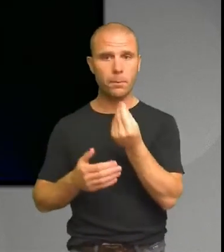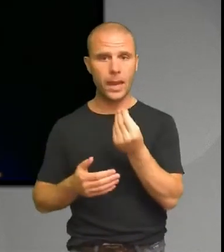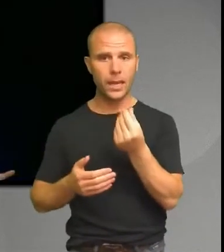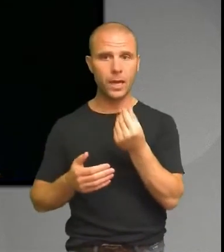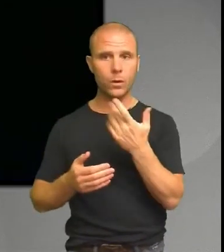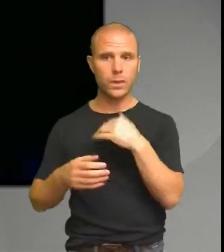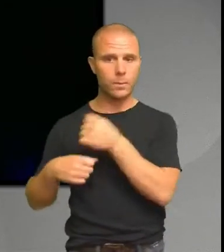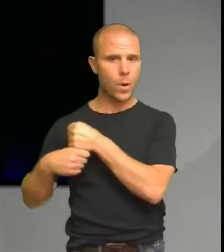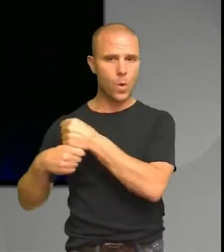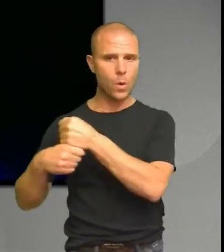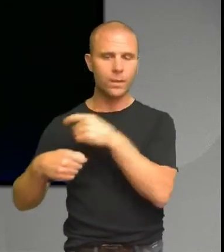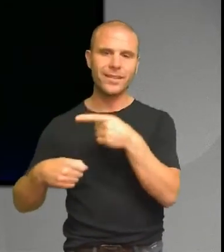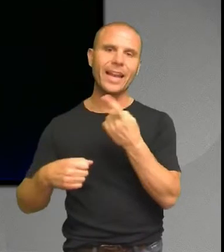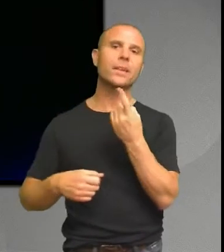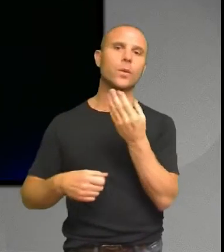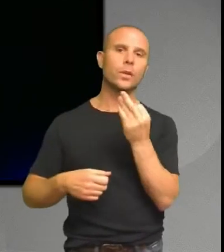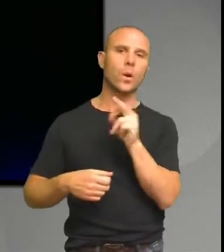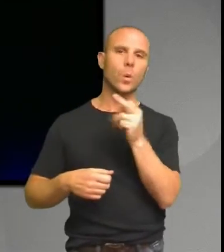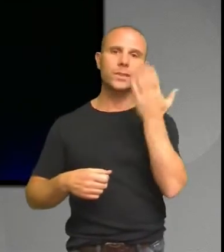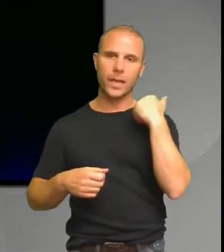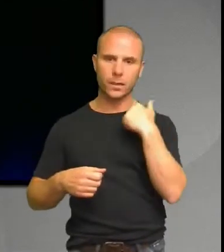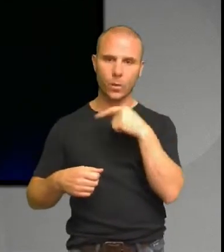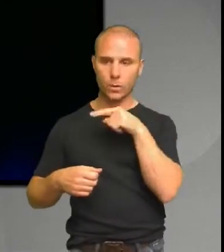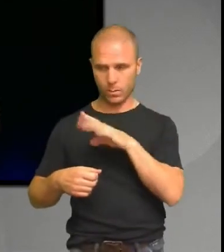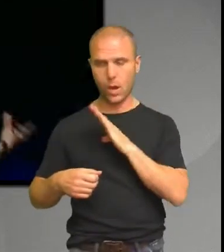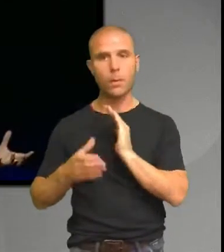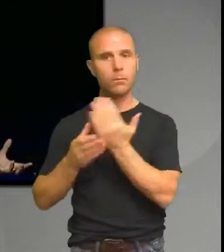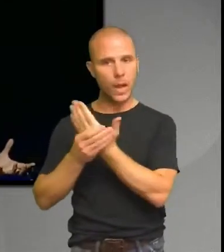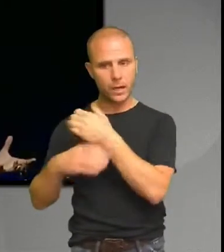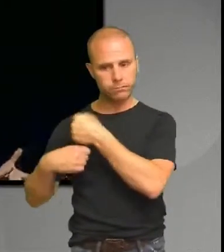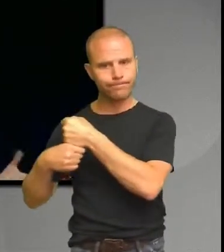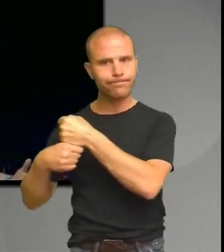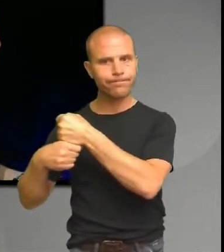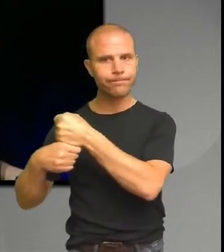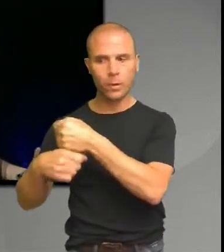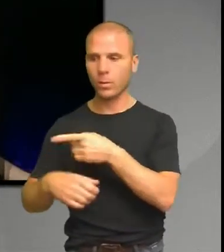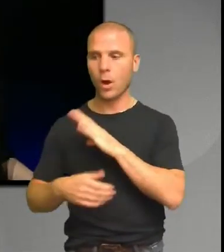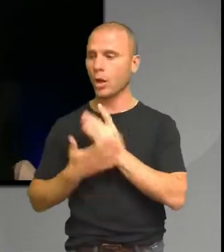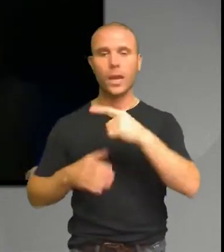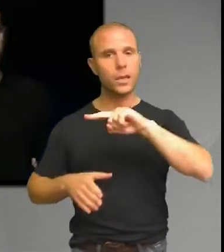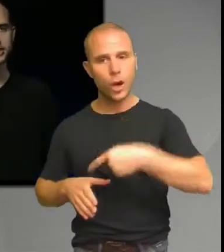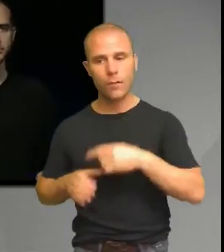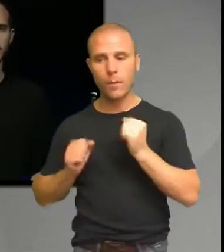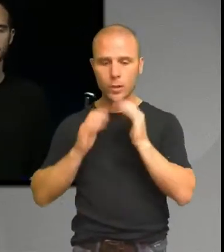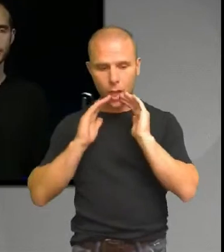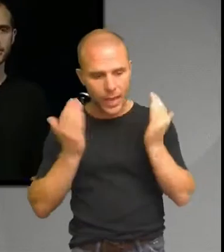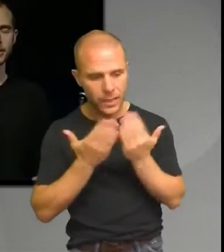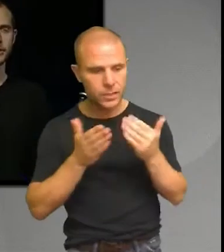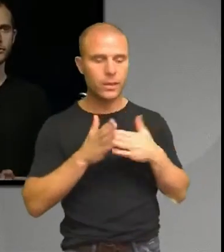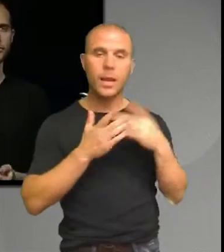handlar om hundra år sedan. Och de har inget krav på sig att ta hänsyn till mänskligt välbefinnande eller något sånt.